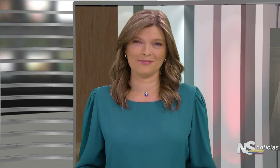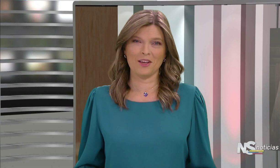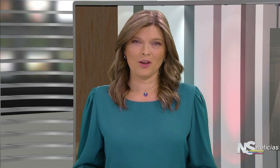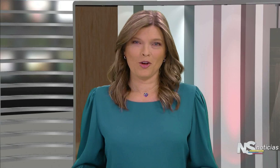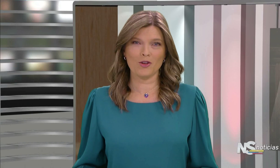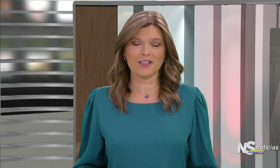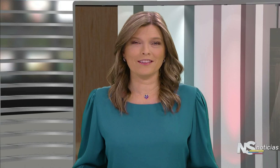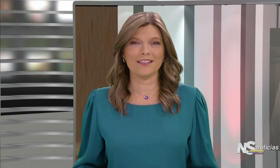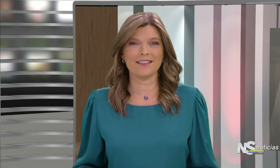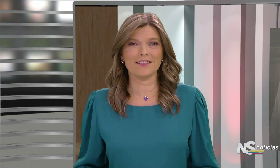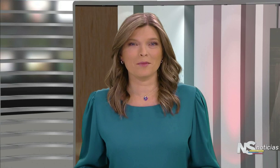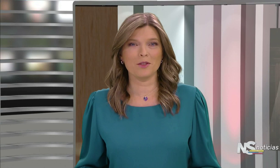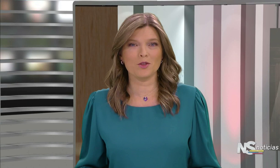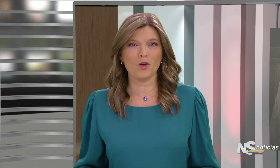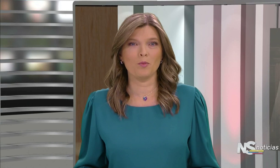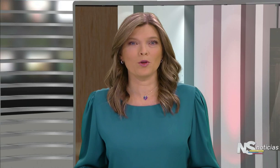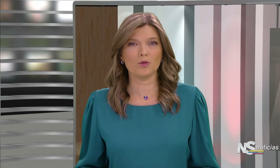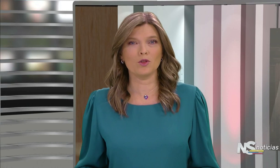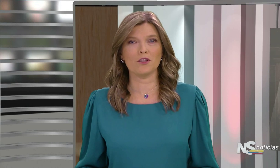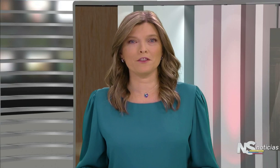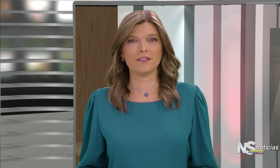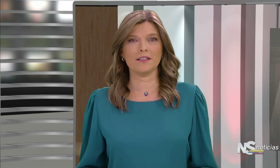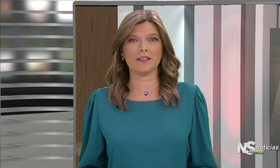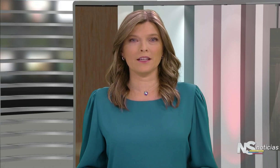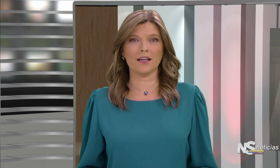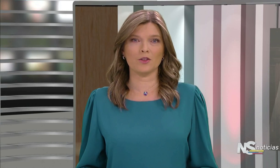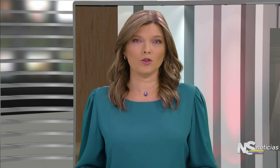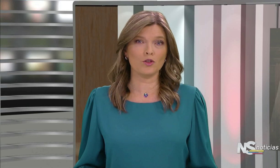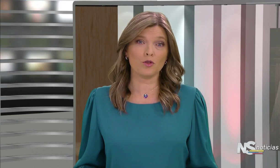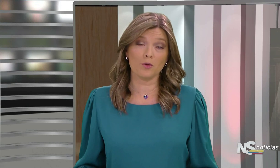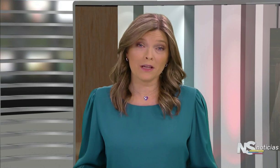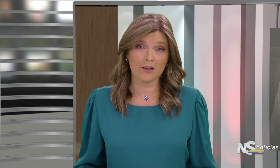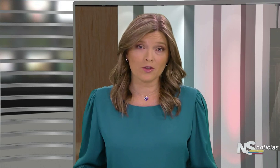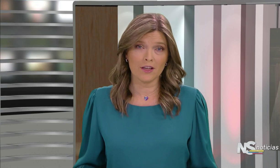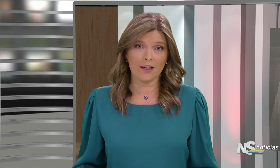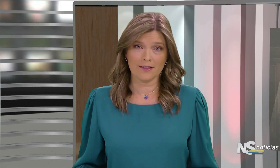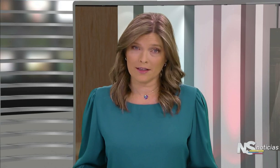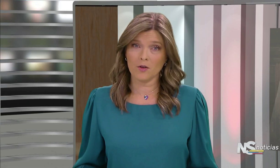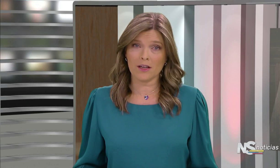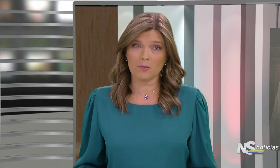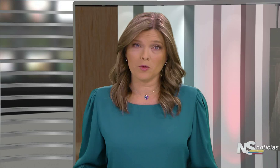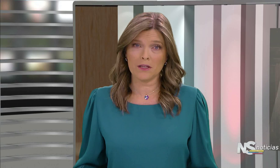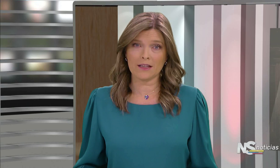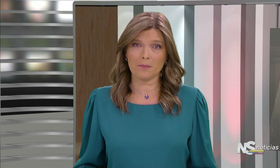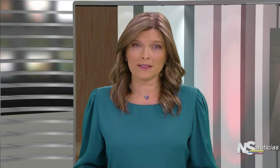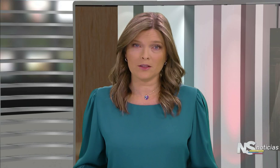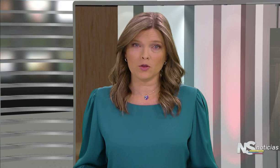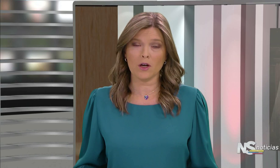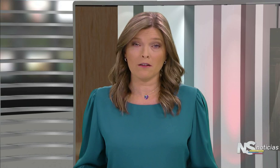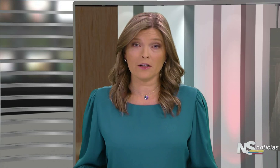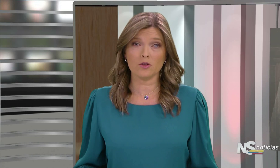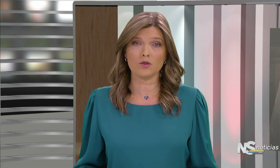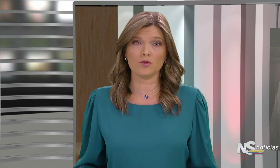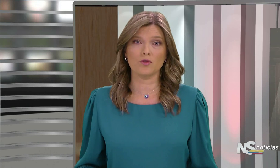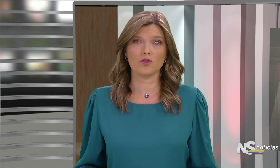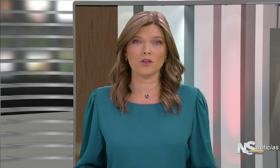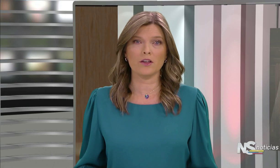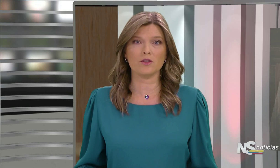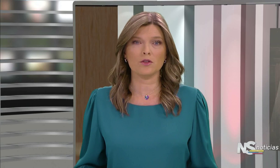Conscientes del servicio oportuno y eficiente a todos los colombianos, el Senado de la República capacitó a varios de sus funcionarios y